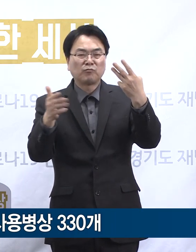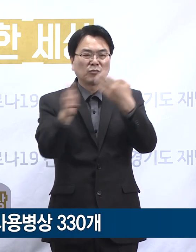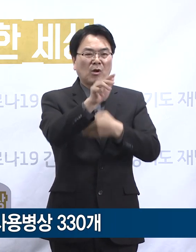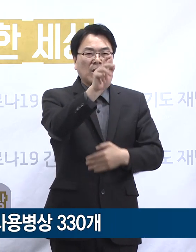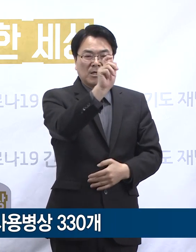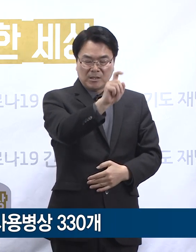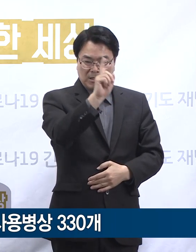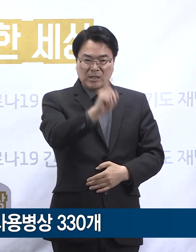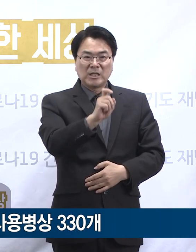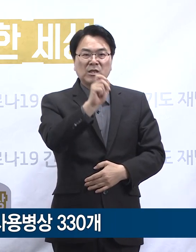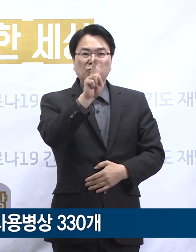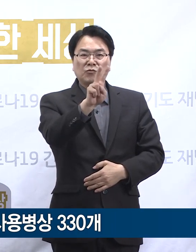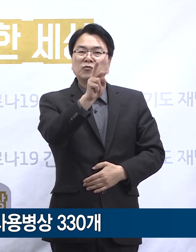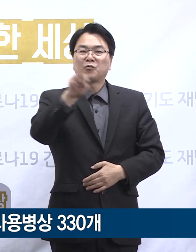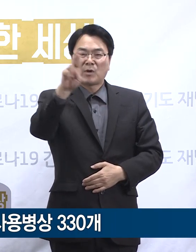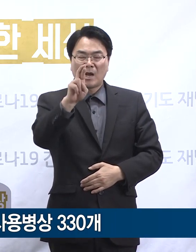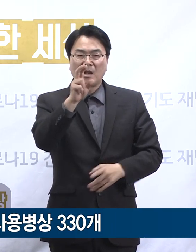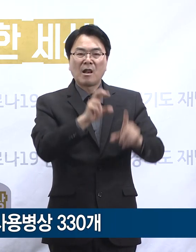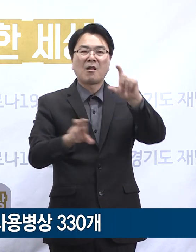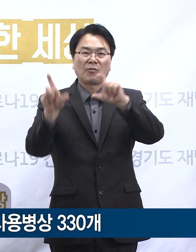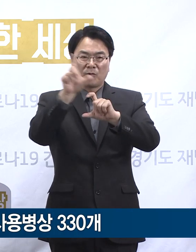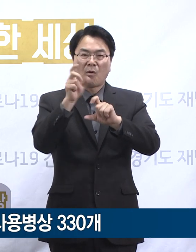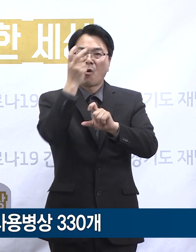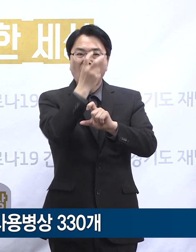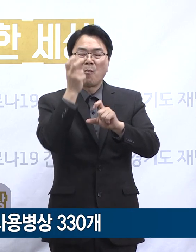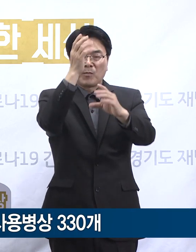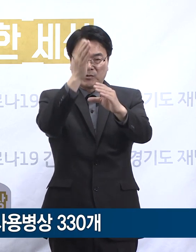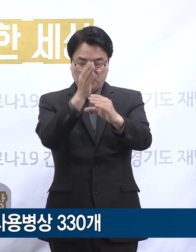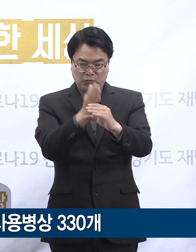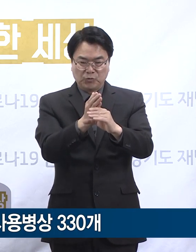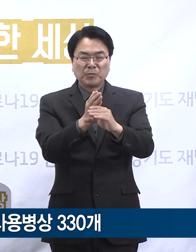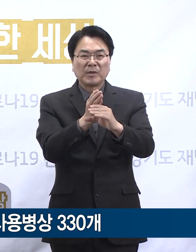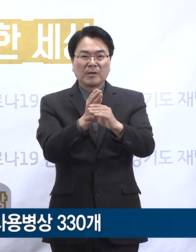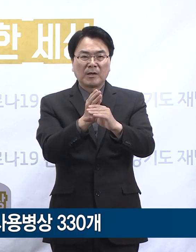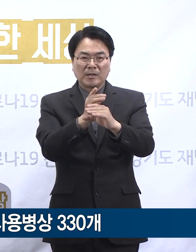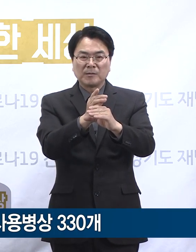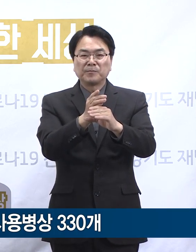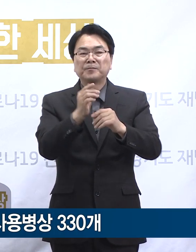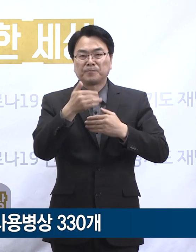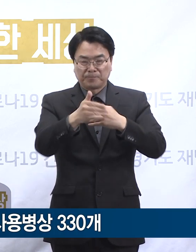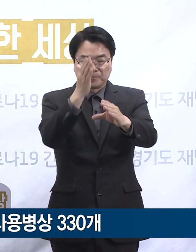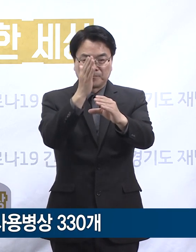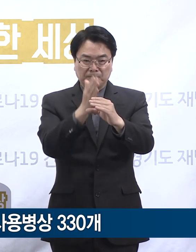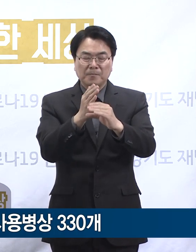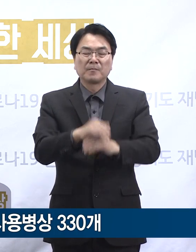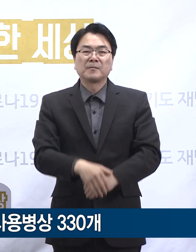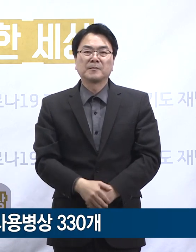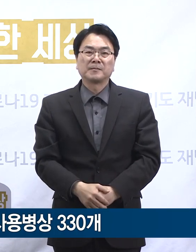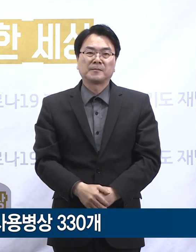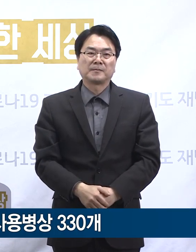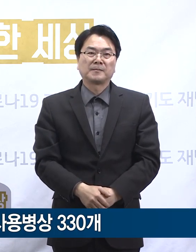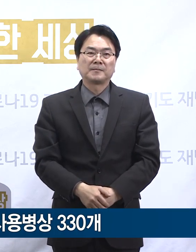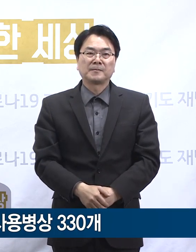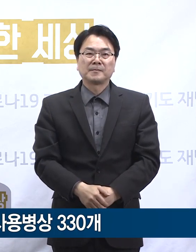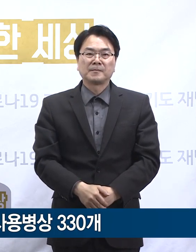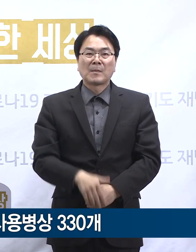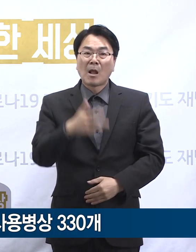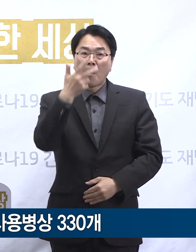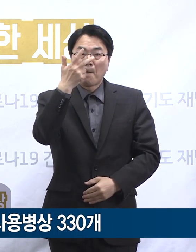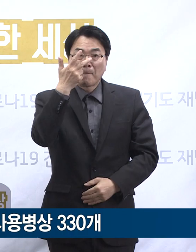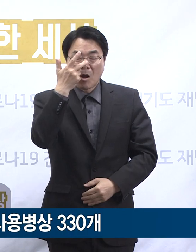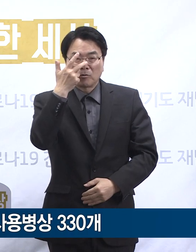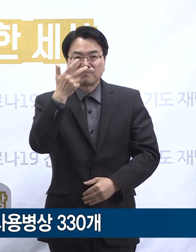간병인 및 퇴원 환자 명단을 해당 지자체로 통보하고 검사를 실시 중입니다. 평택시